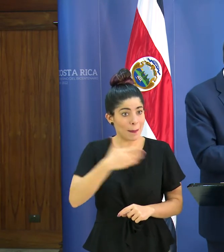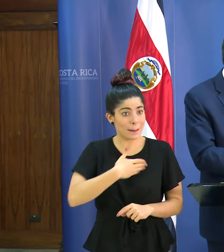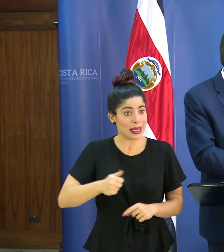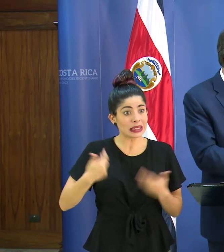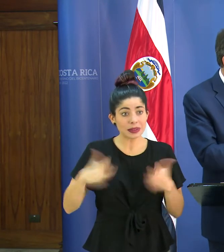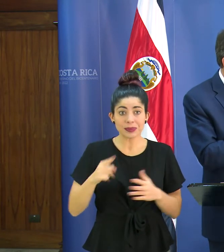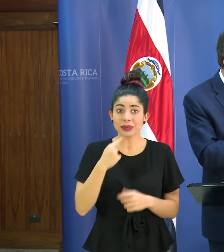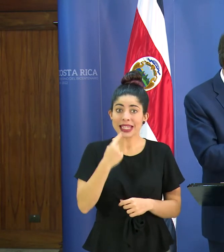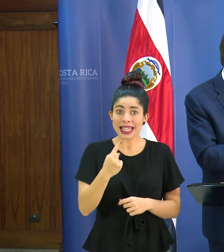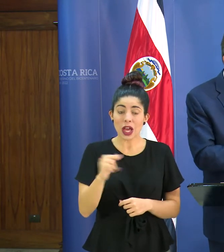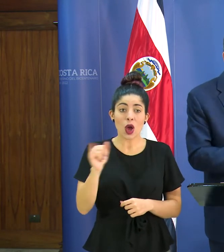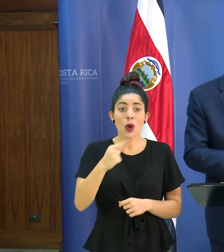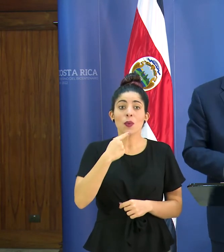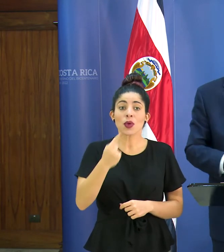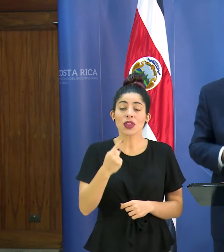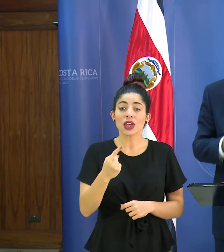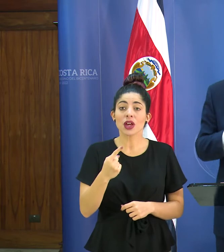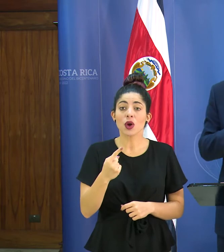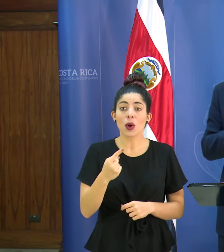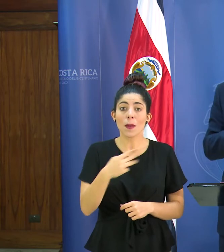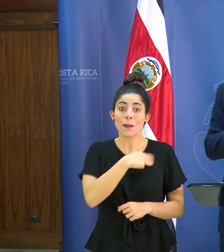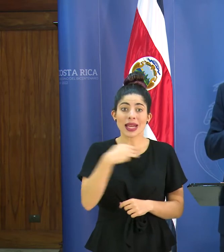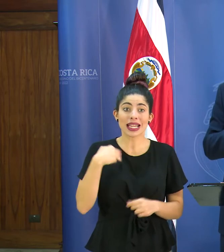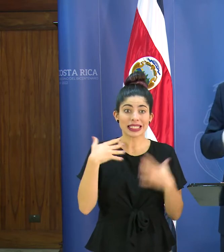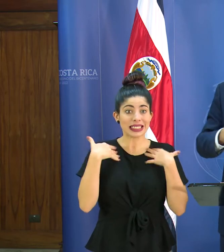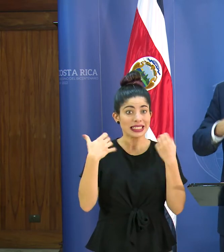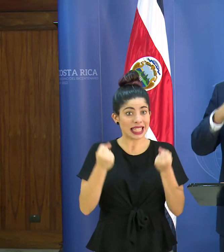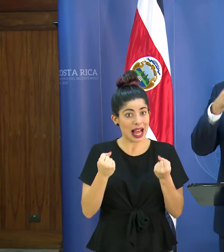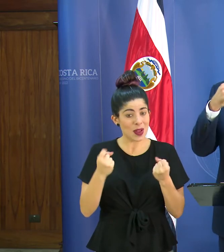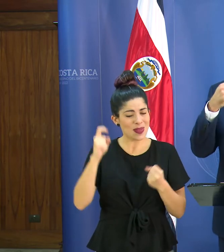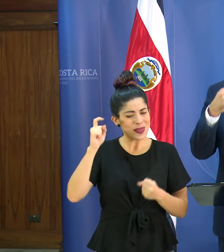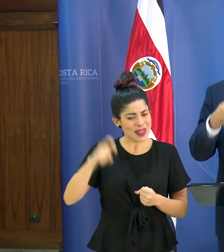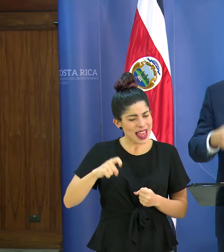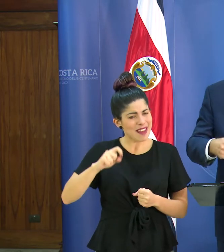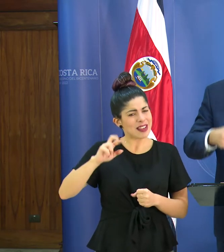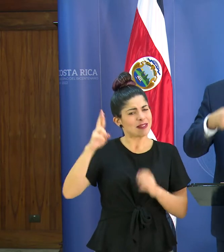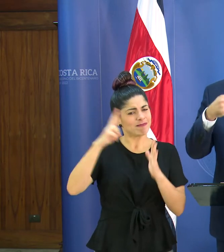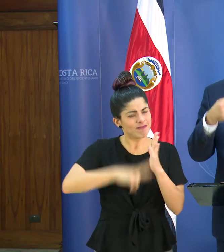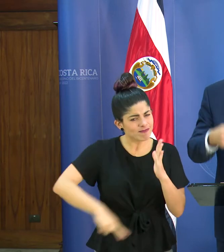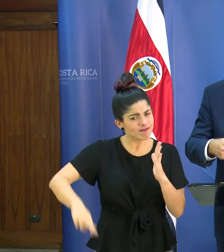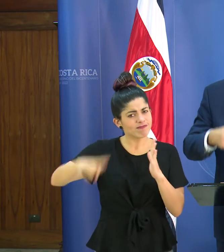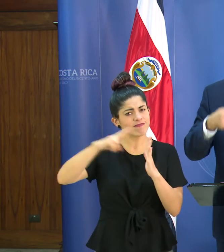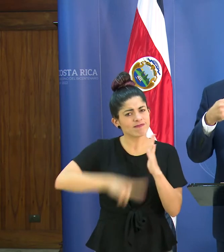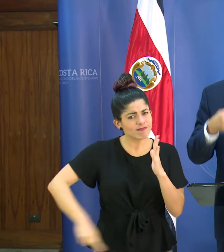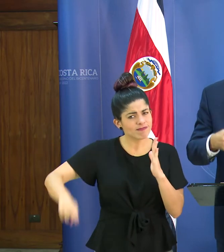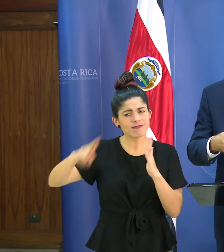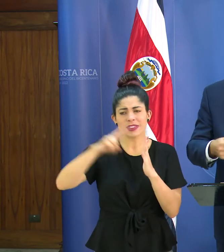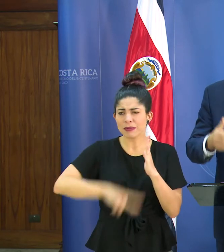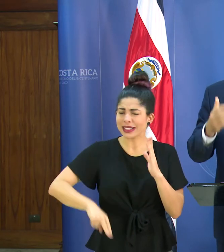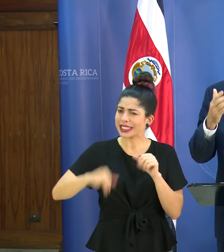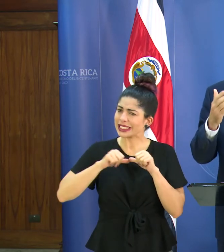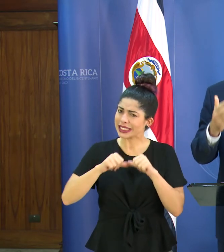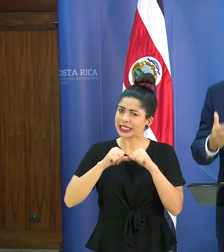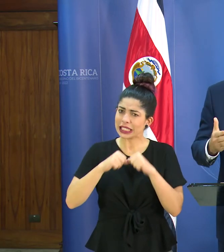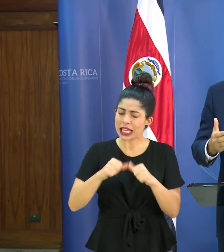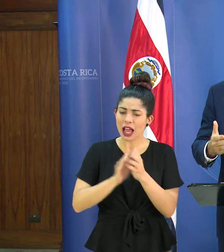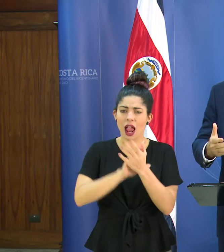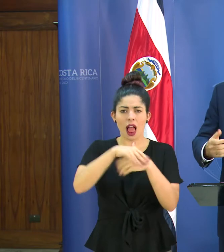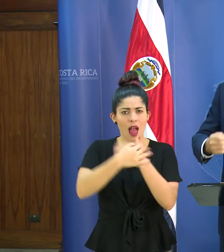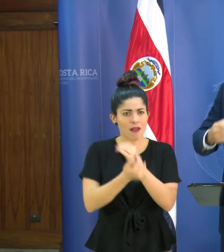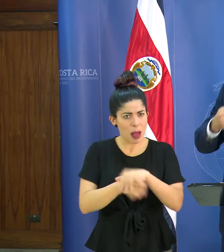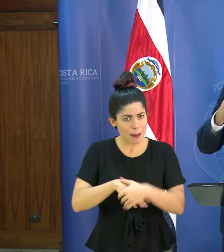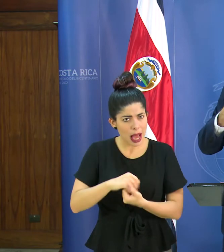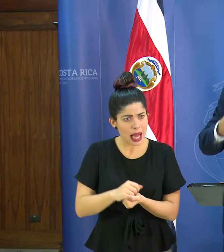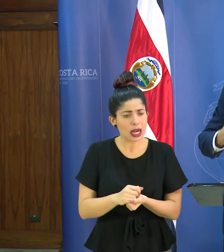presidente de la república como lo dijo el ministro de salud tenemos que seguir repitiendo y repitiendo y repitiendo el lavado de